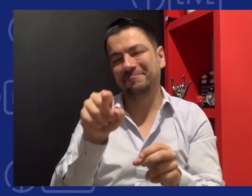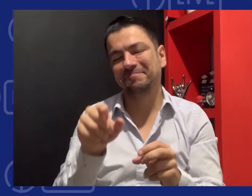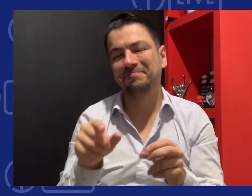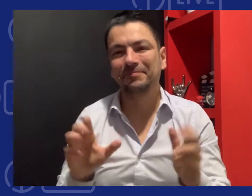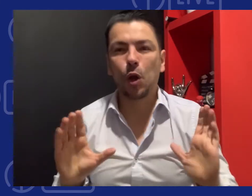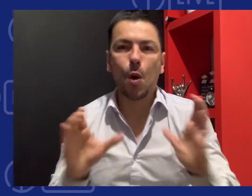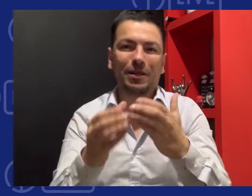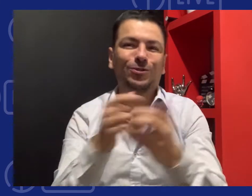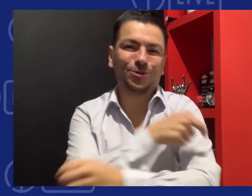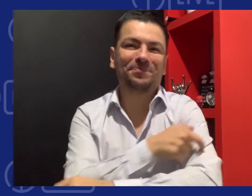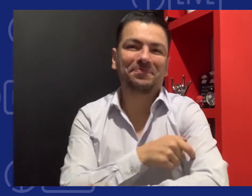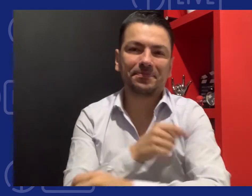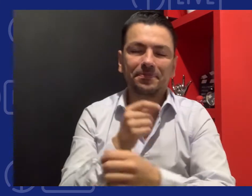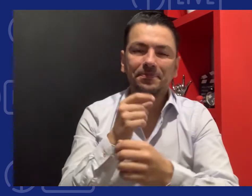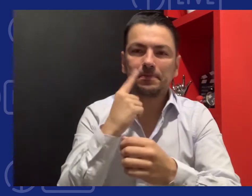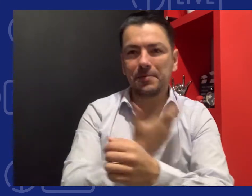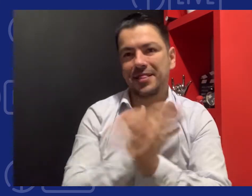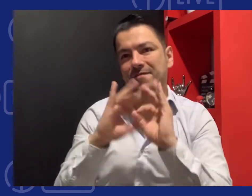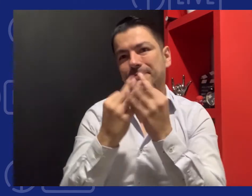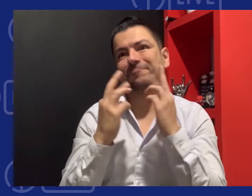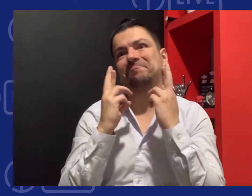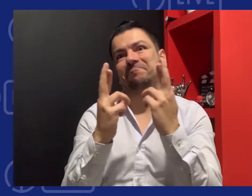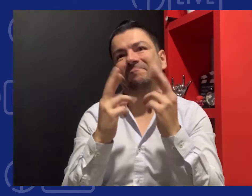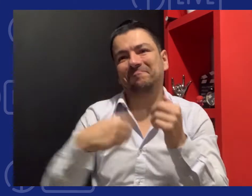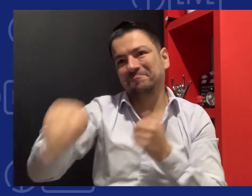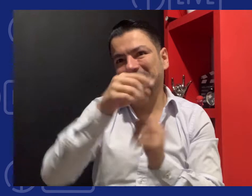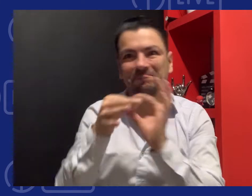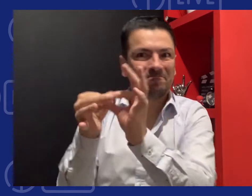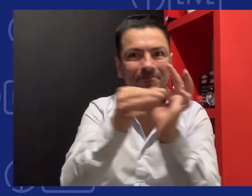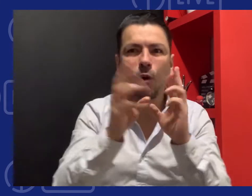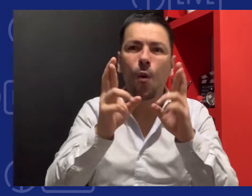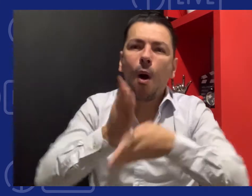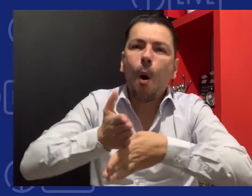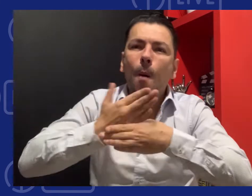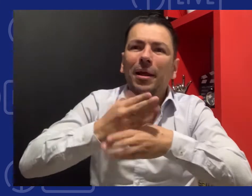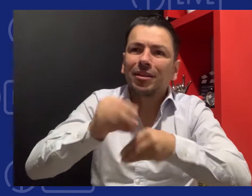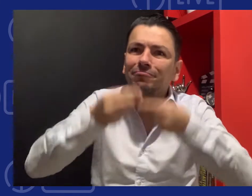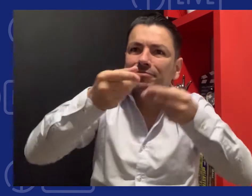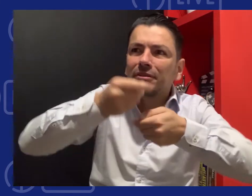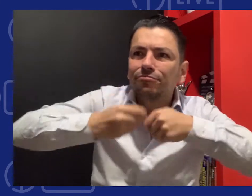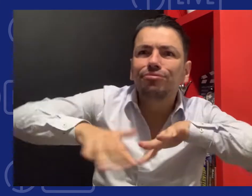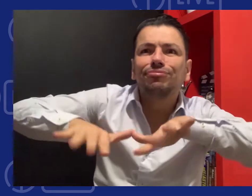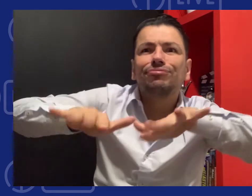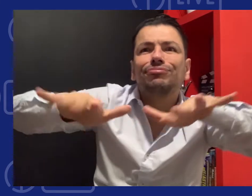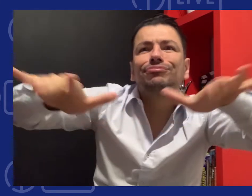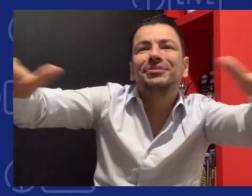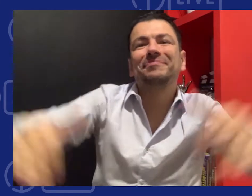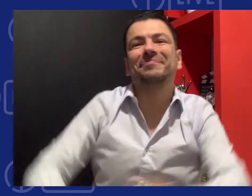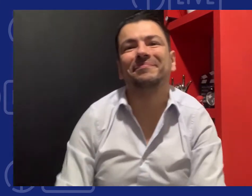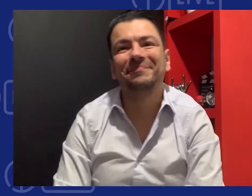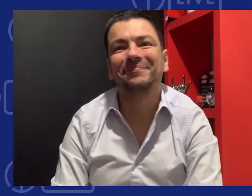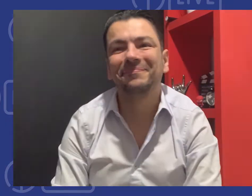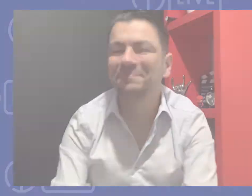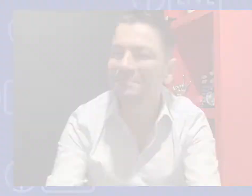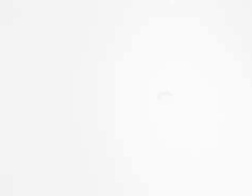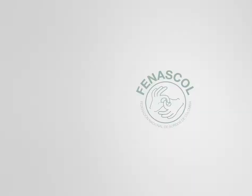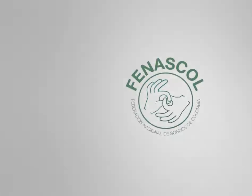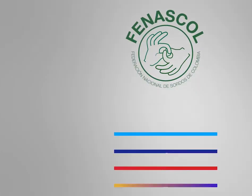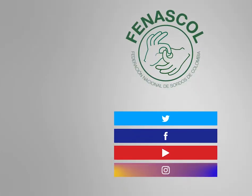Familia. Ojalá que en esta unidad podamos avanzar y que puedan compartir este material. Bye. Bye.